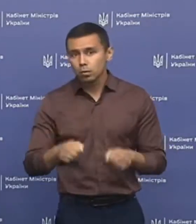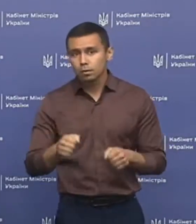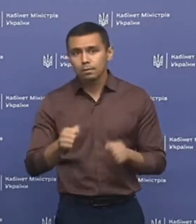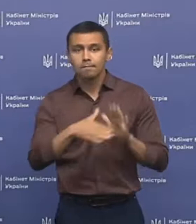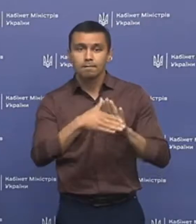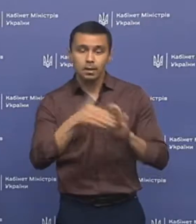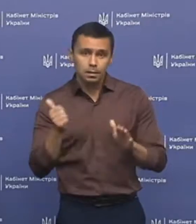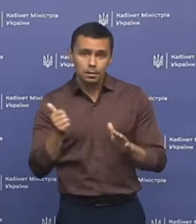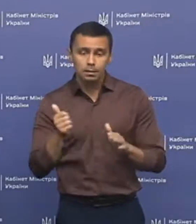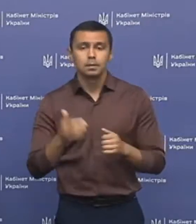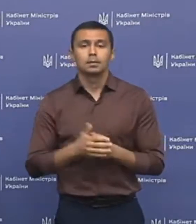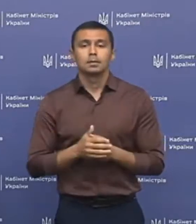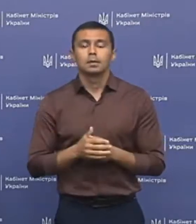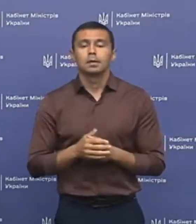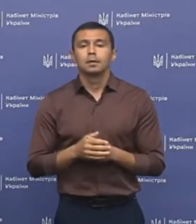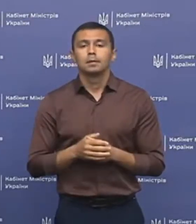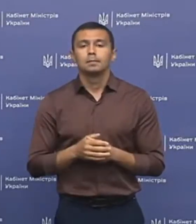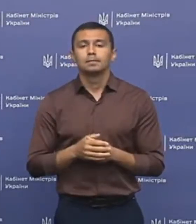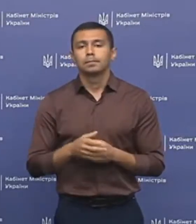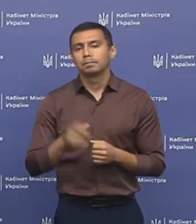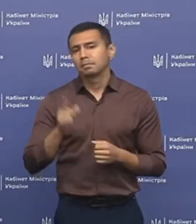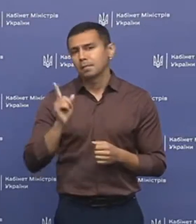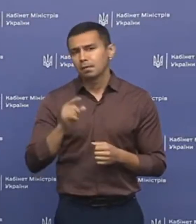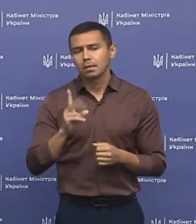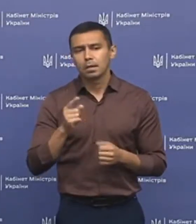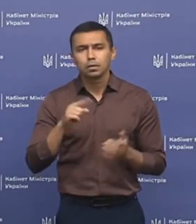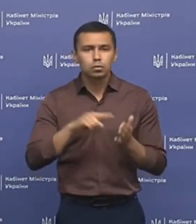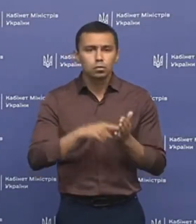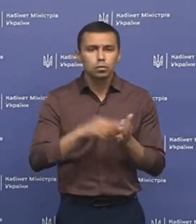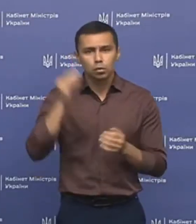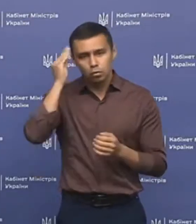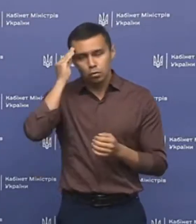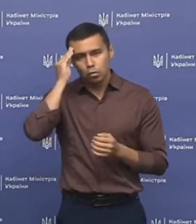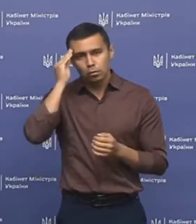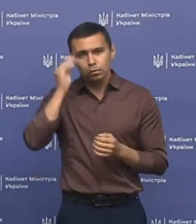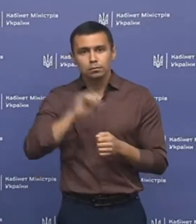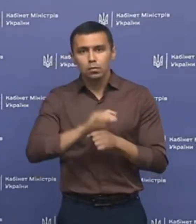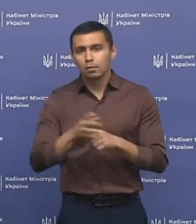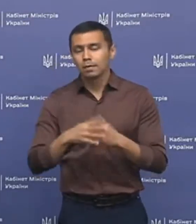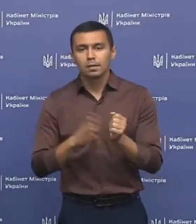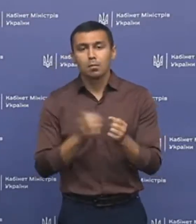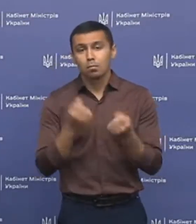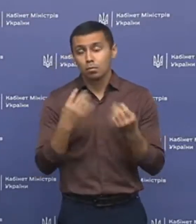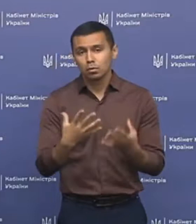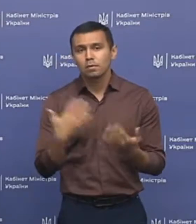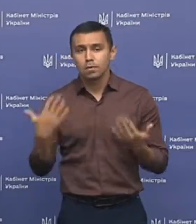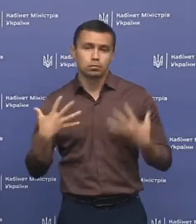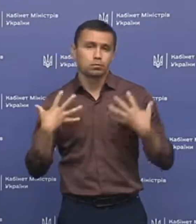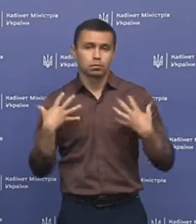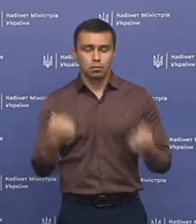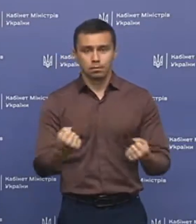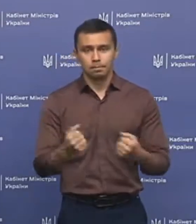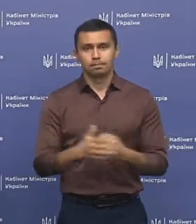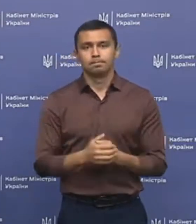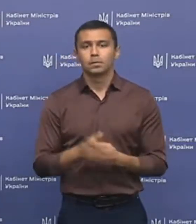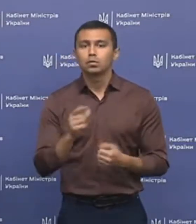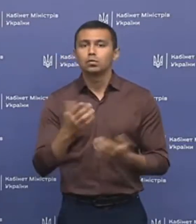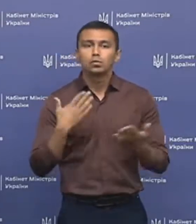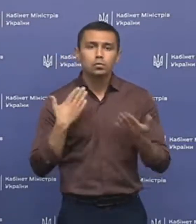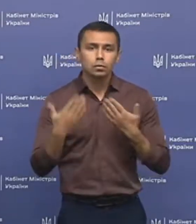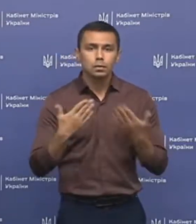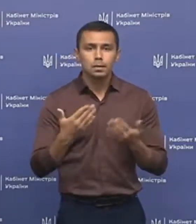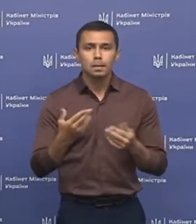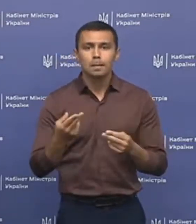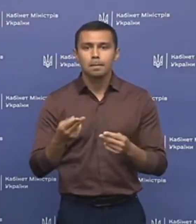викликати, навіть не з точки зору COVID-19, а з точки зору просто вашого здоров'я. Те, що